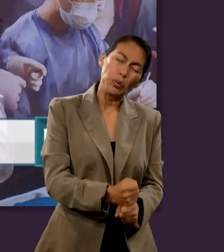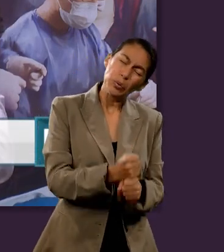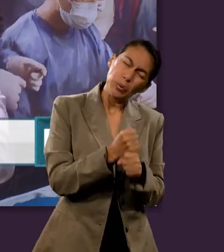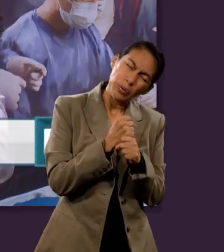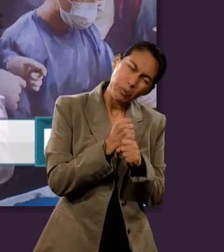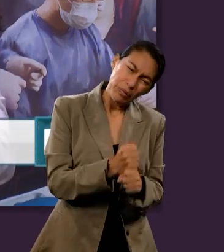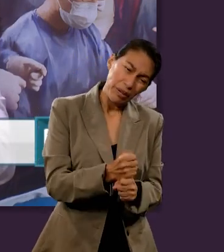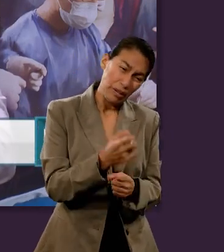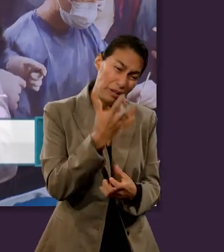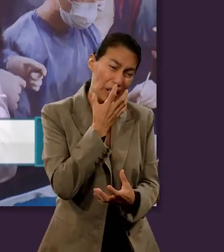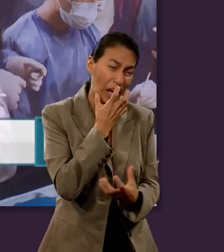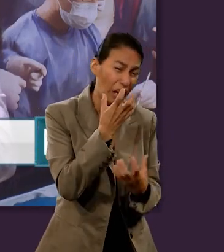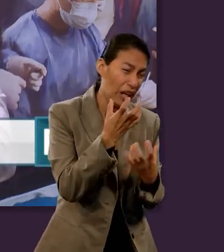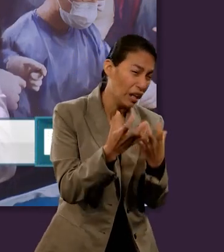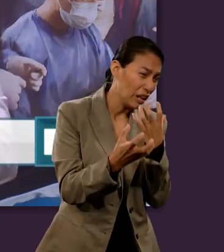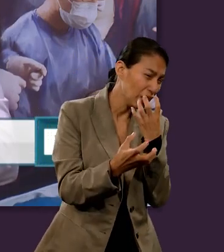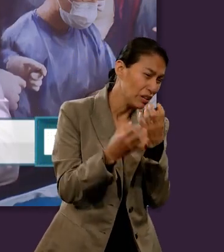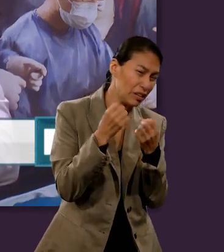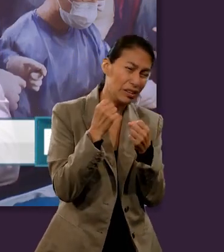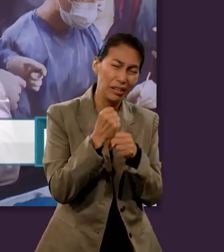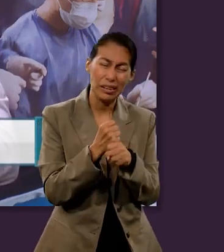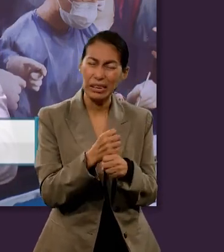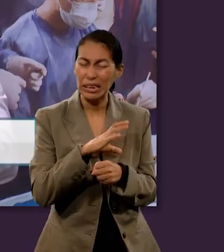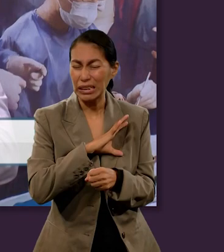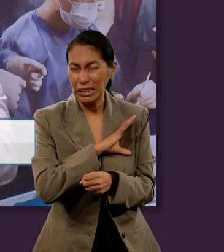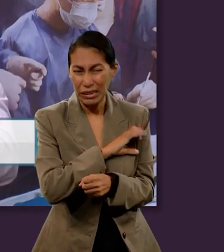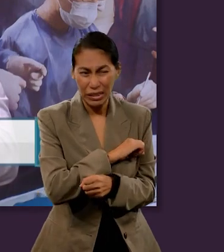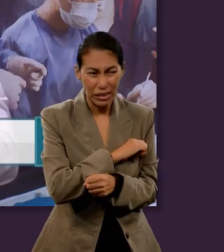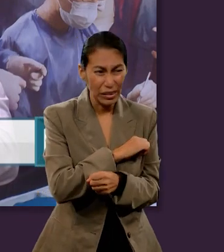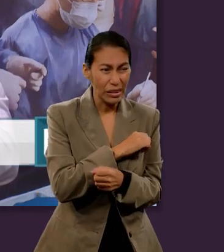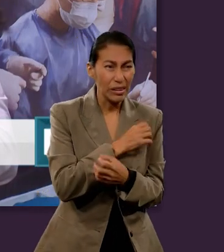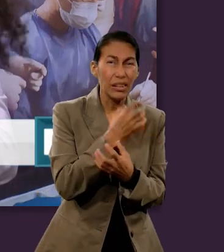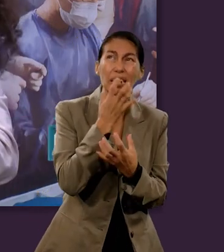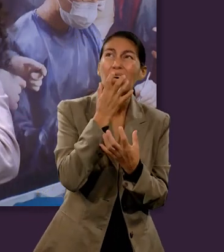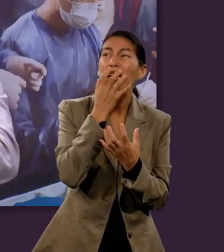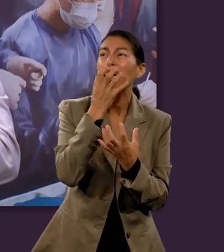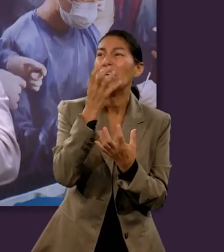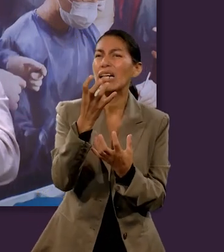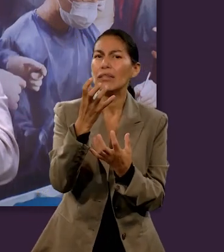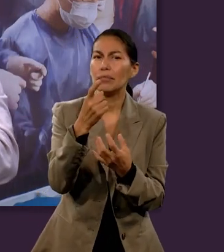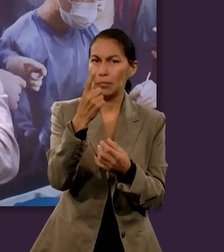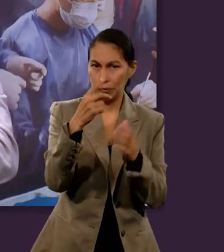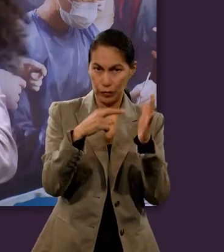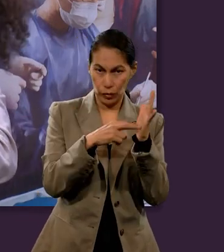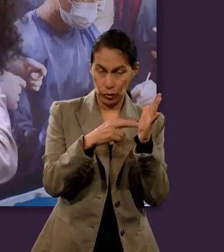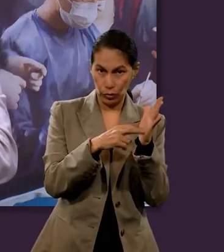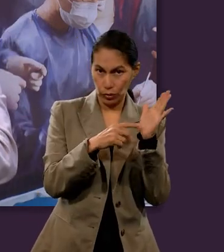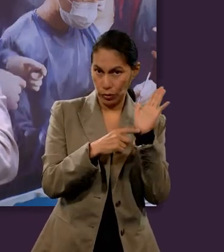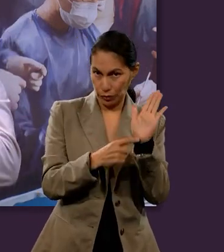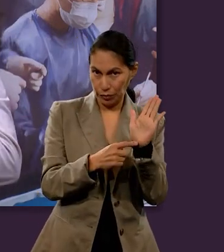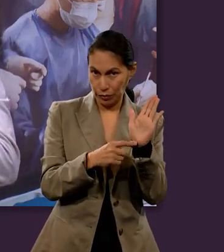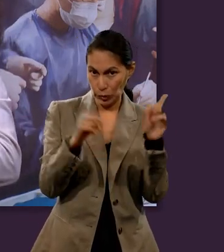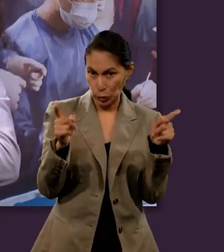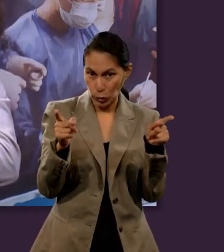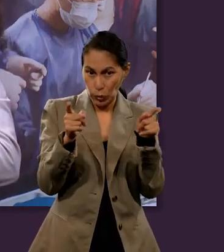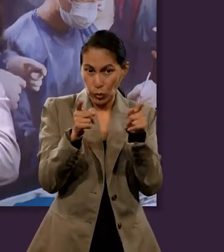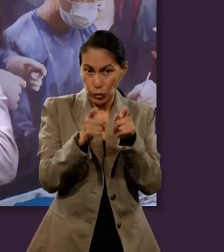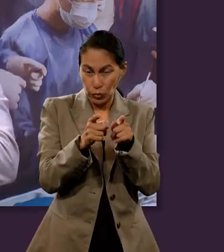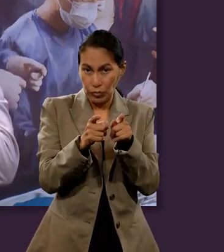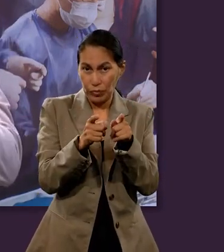Y en mi caso yo mencioné esto como ese sufrimiento, ese horror, esa tortura. Y hay un versículo, si tuviera